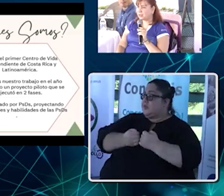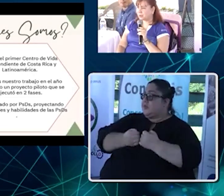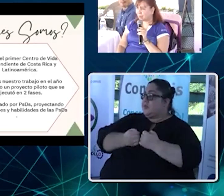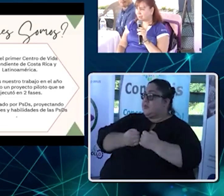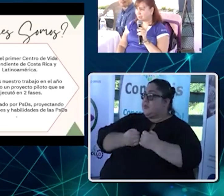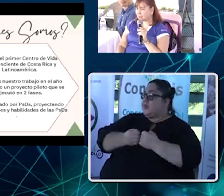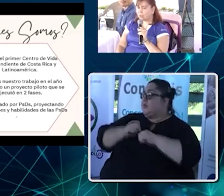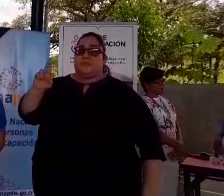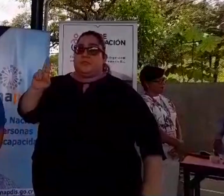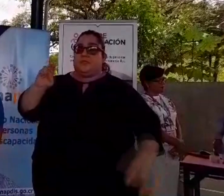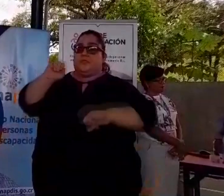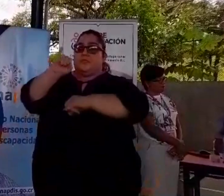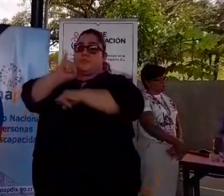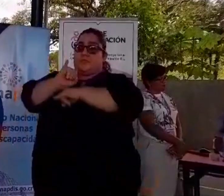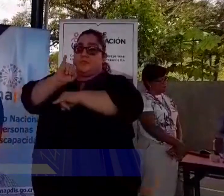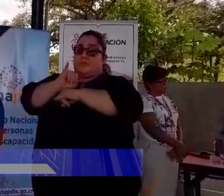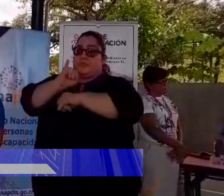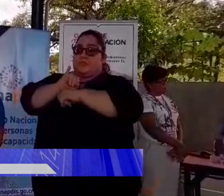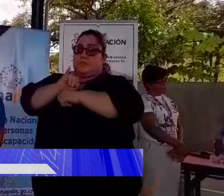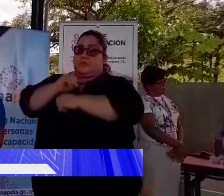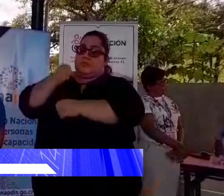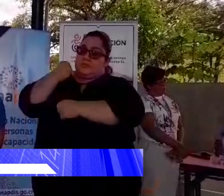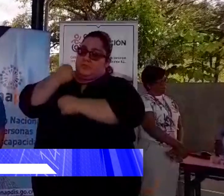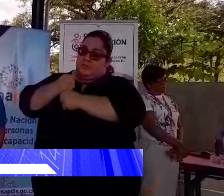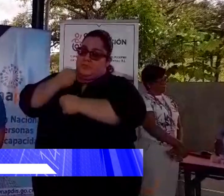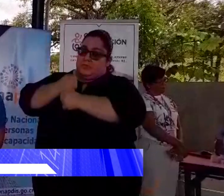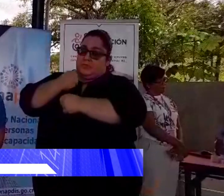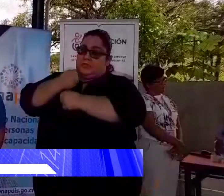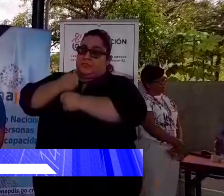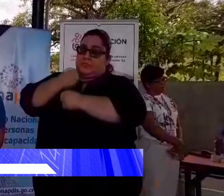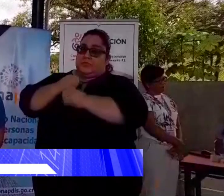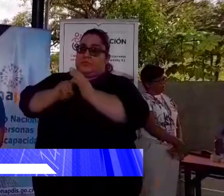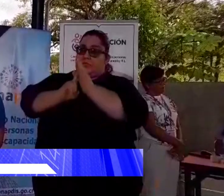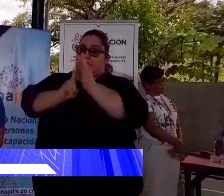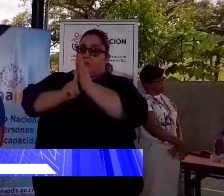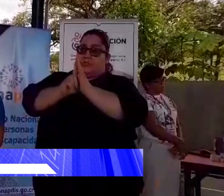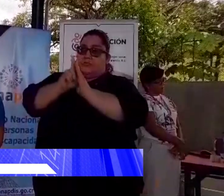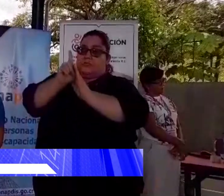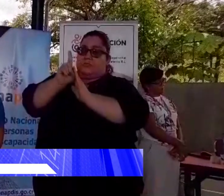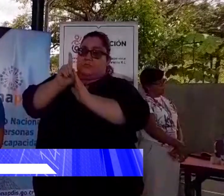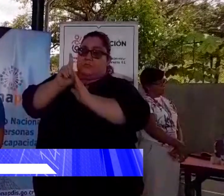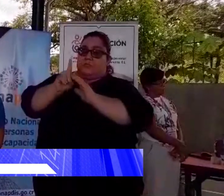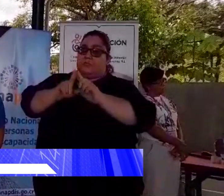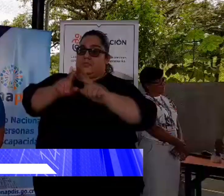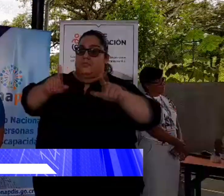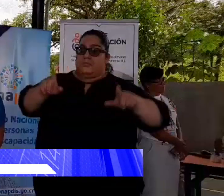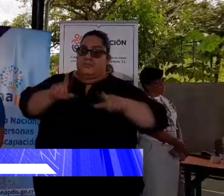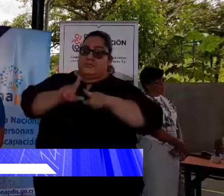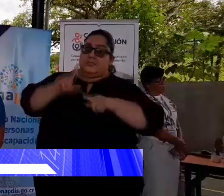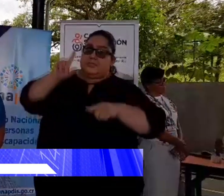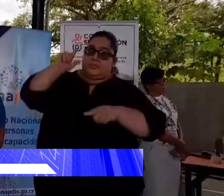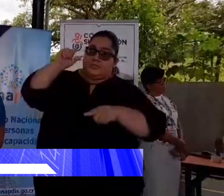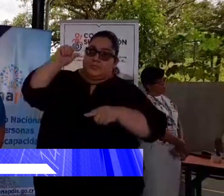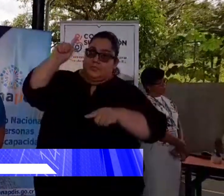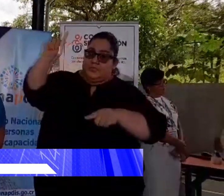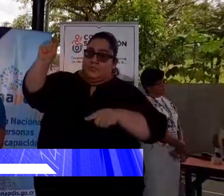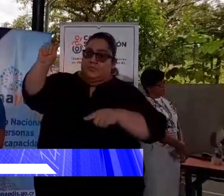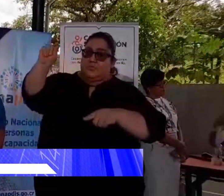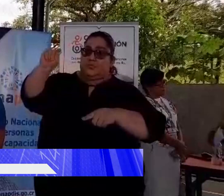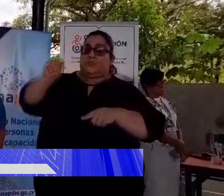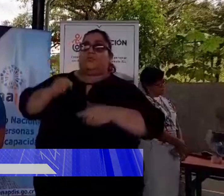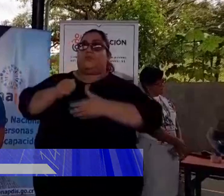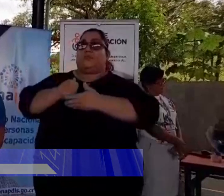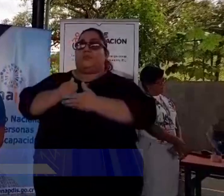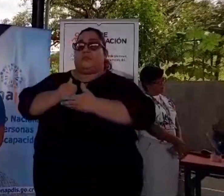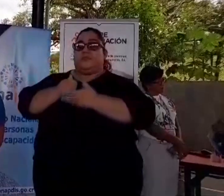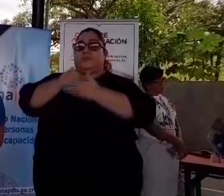institución Que ha venido trabajando el desarrollo rural territorial De forma inclusiva Generando mecanismos diferenciados